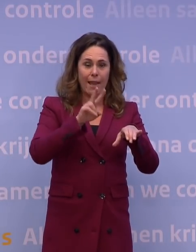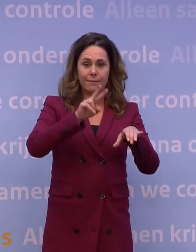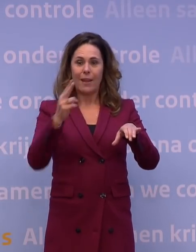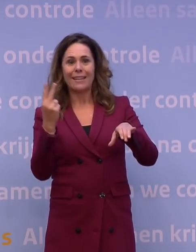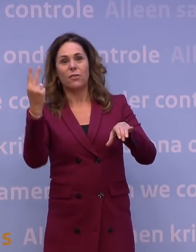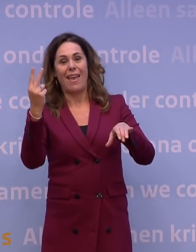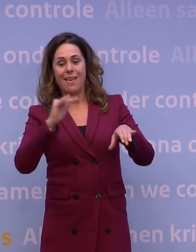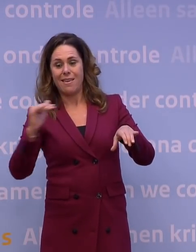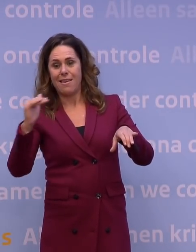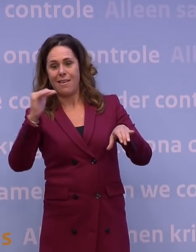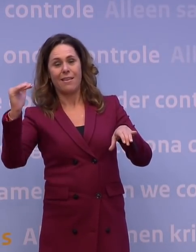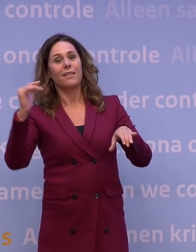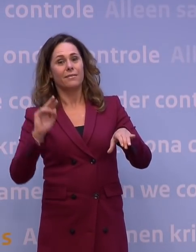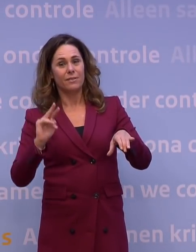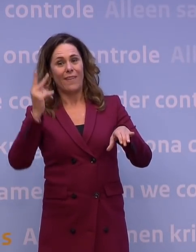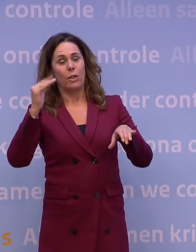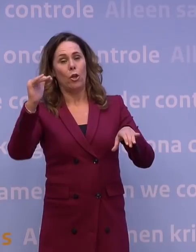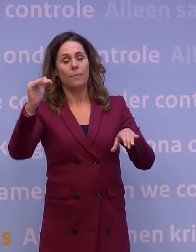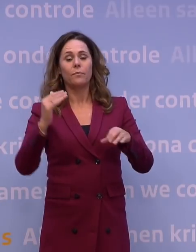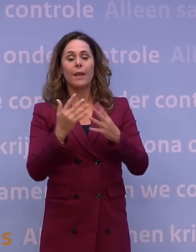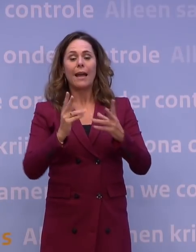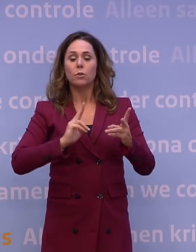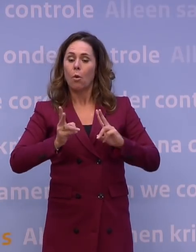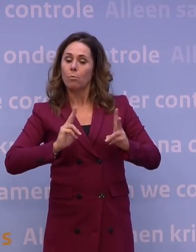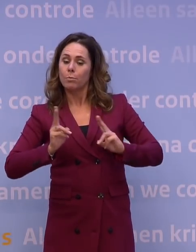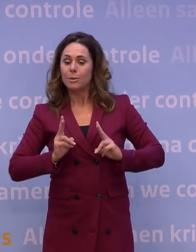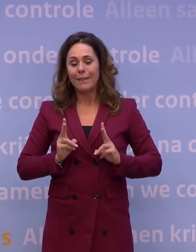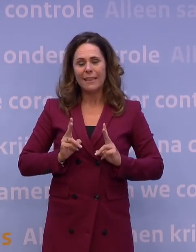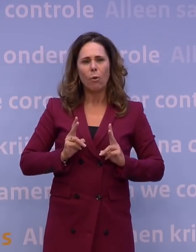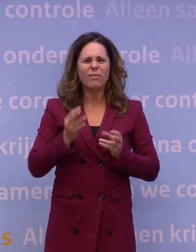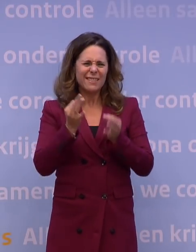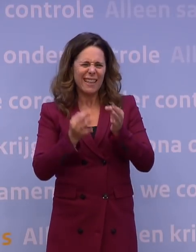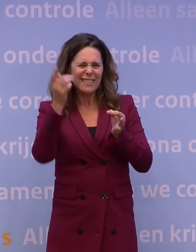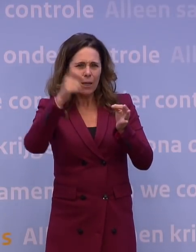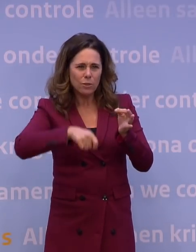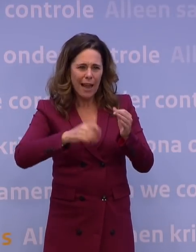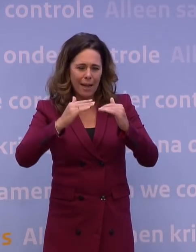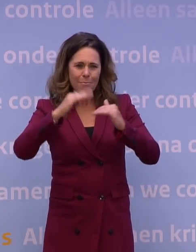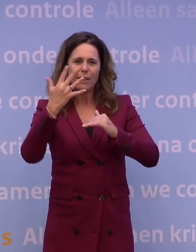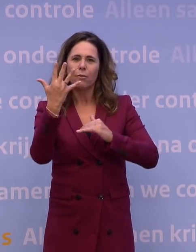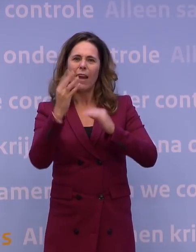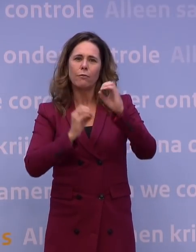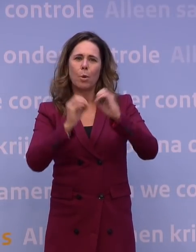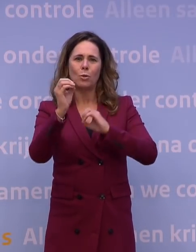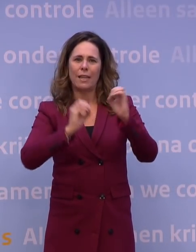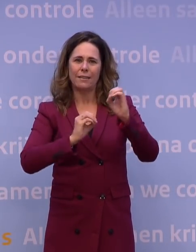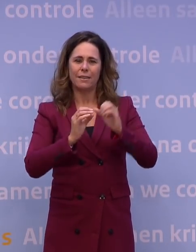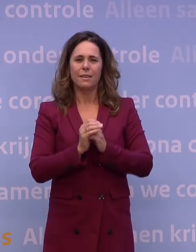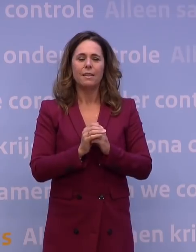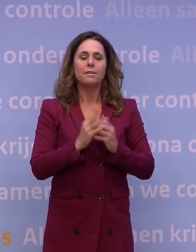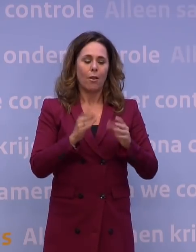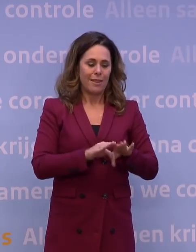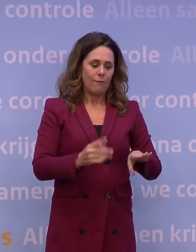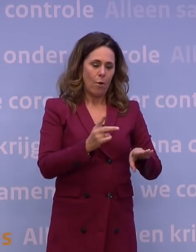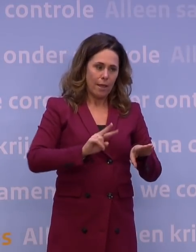een aantal positieve testuitslagen, een percentage van meer dan 5 procent. Dat zou dan aanleiding zijn om van niveau 1 naar niveau